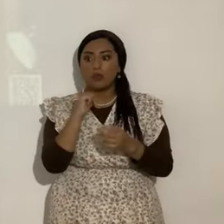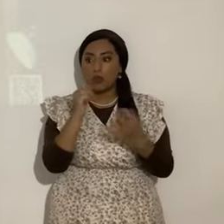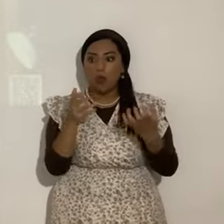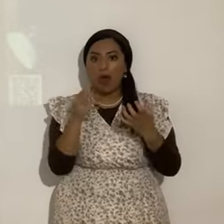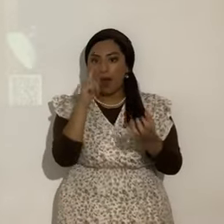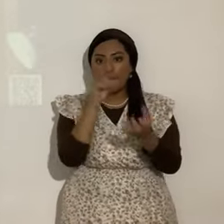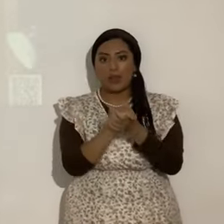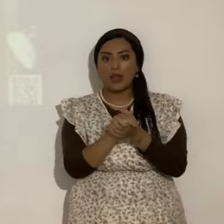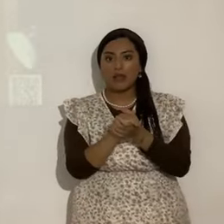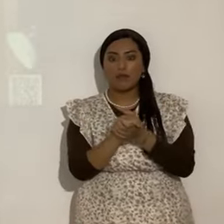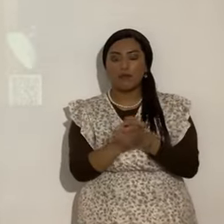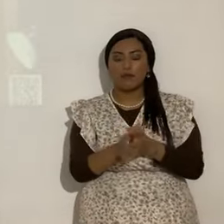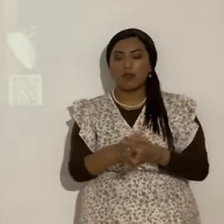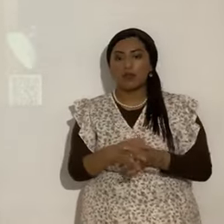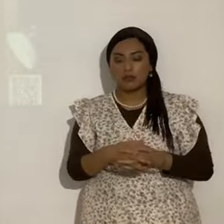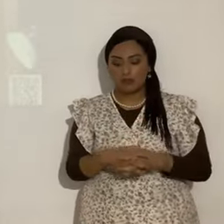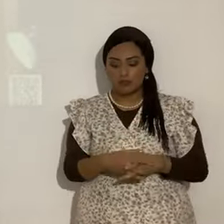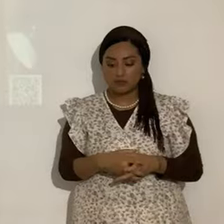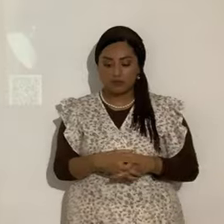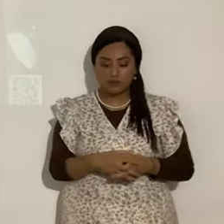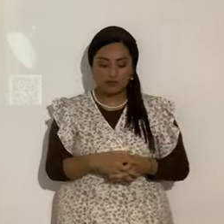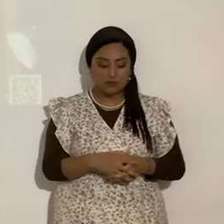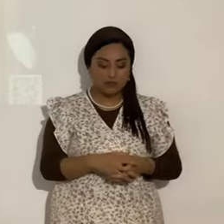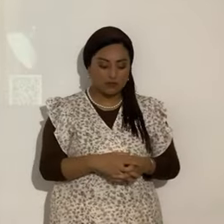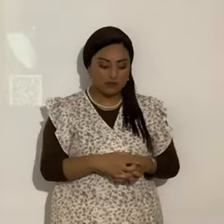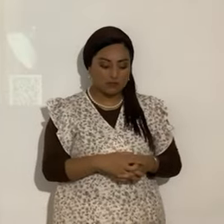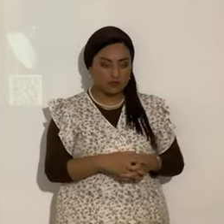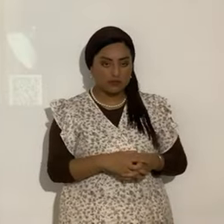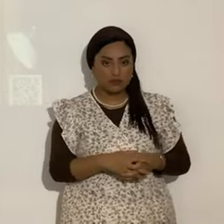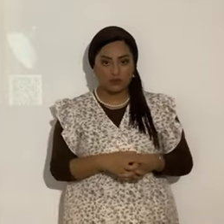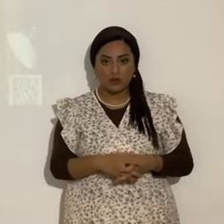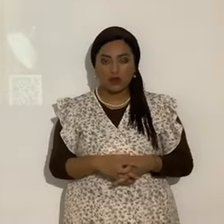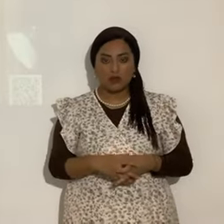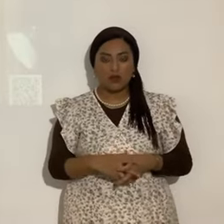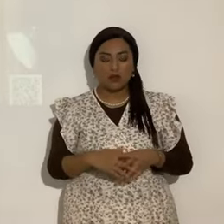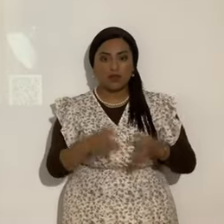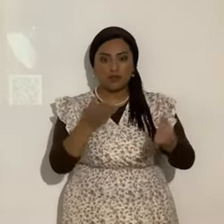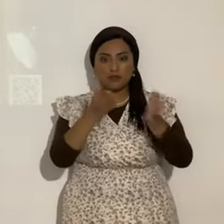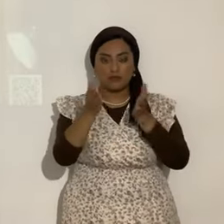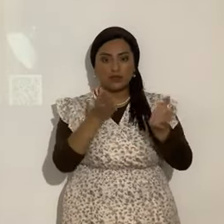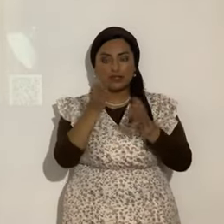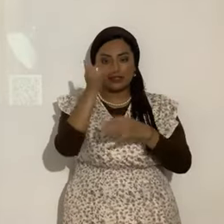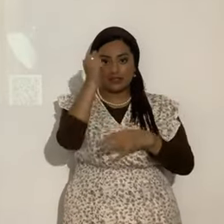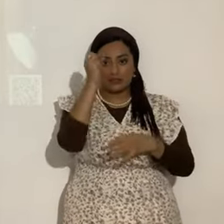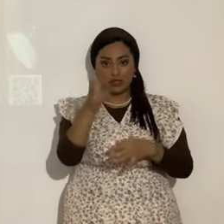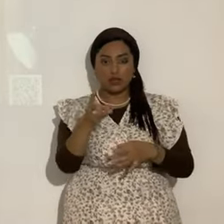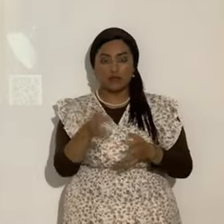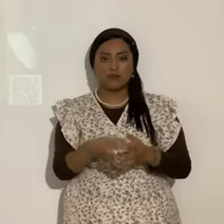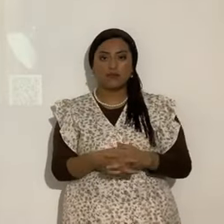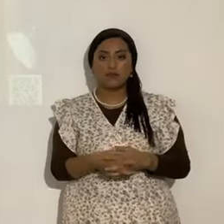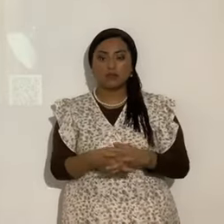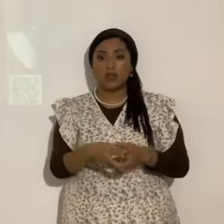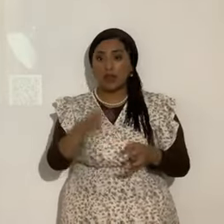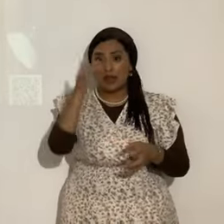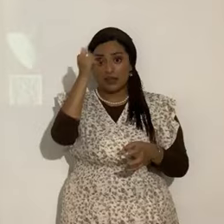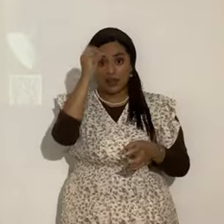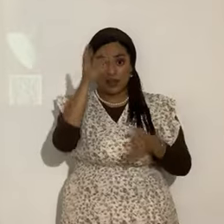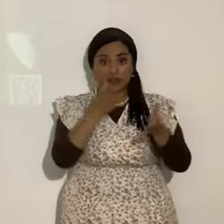los habían contaminado los fariseos. El ministerio de Yahshua. pesar de eso. Ciertamente trajo mucha